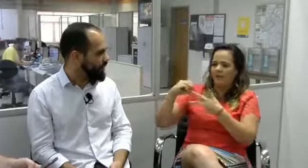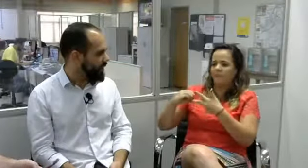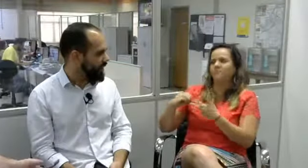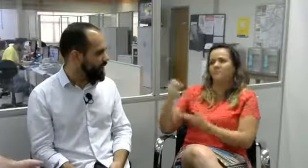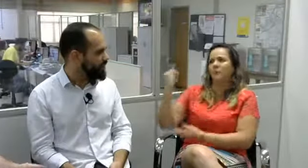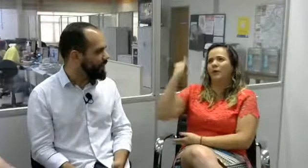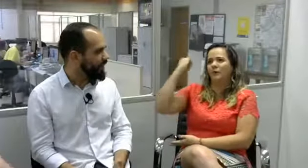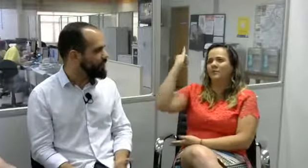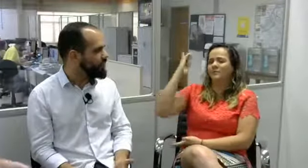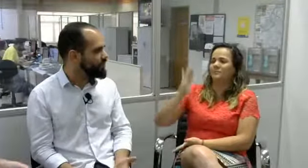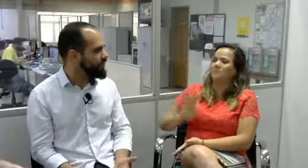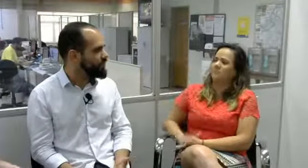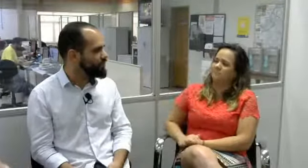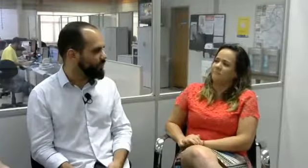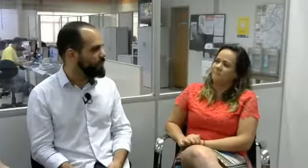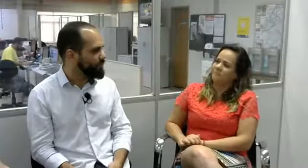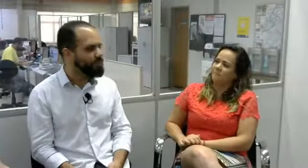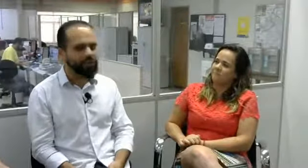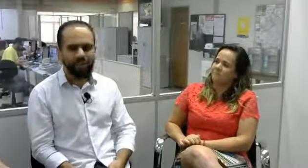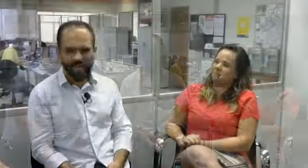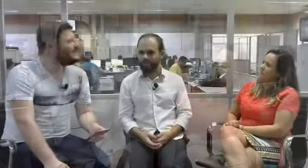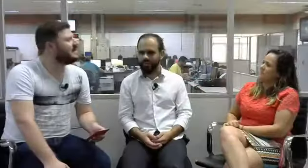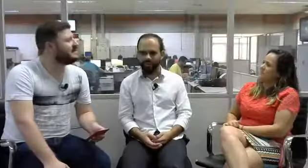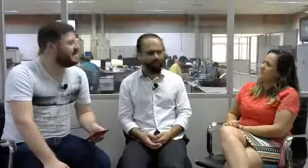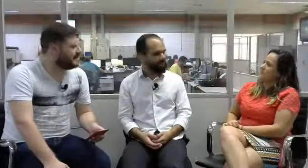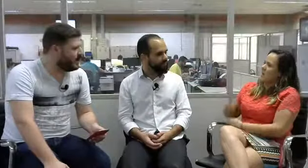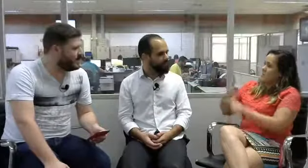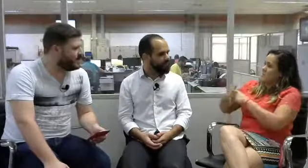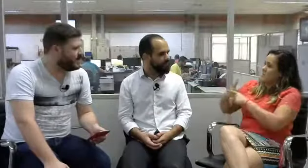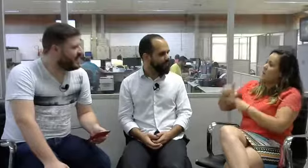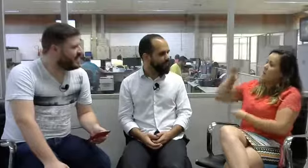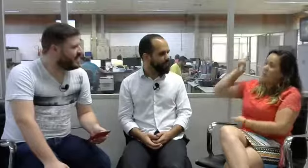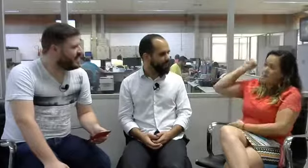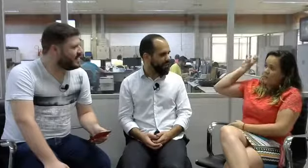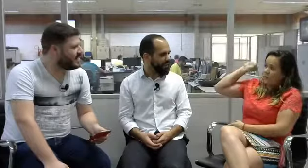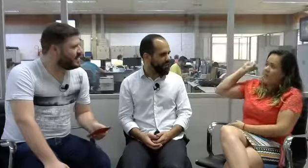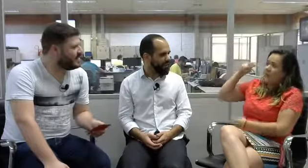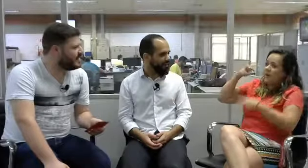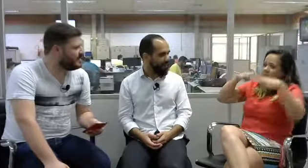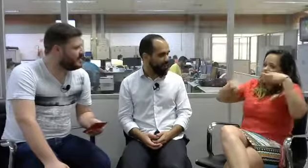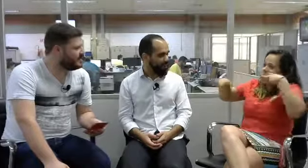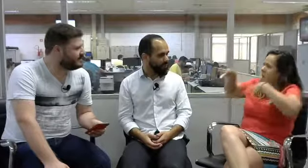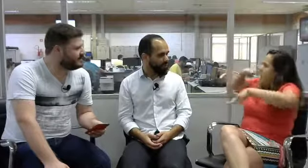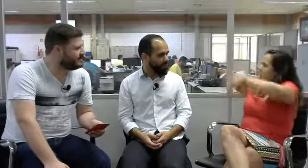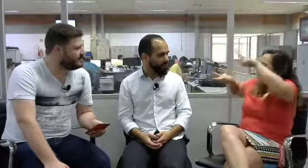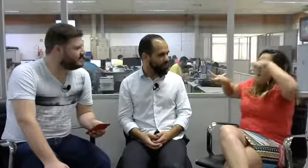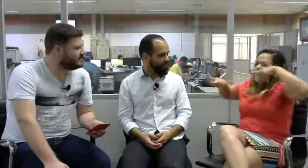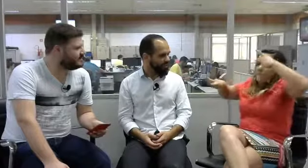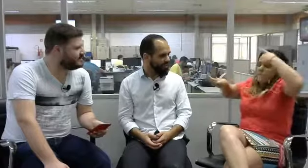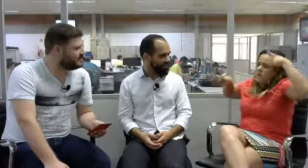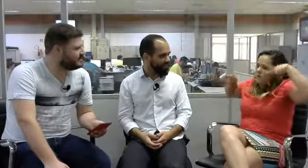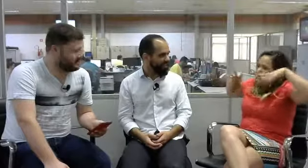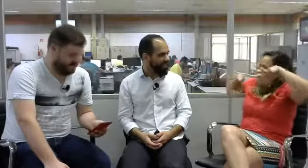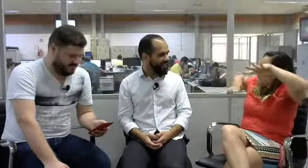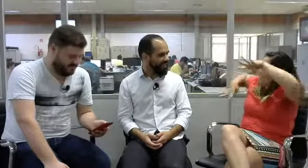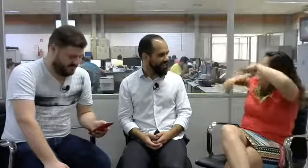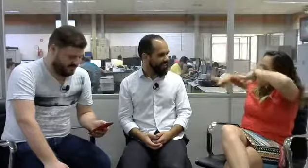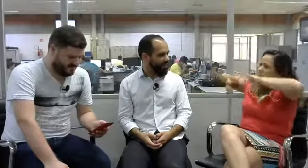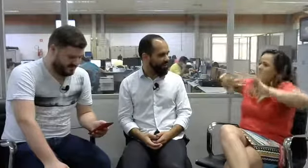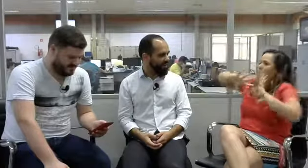E o Enem trouxe isso, que foi muito importante. Legal. Porque algumas pessoas ouvintes, que não conhecem